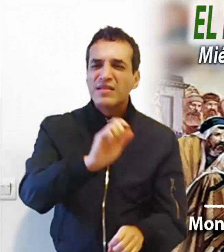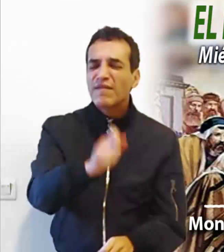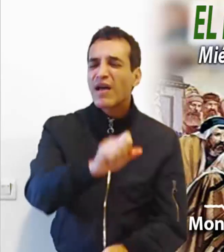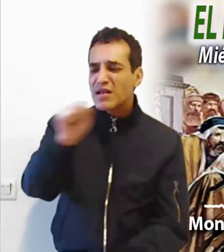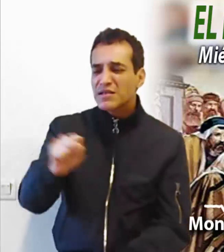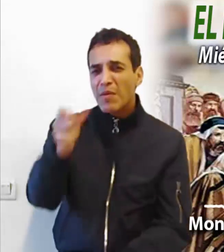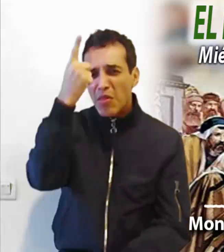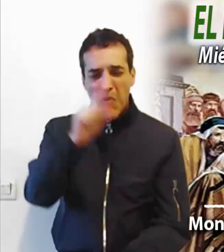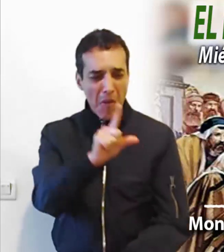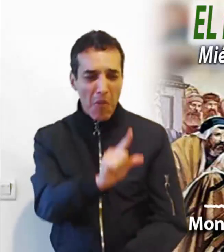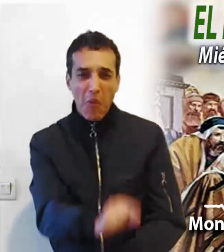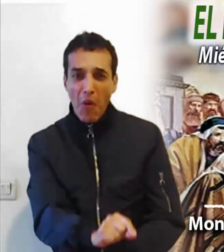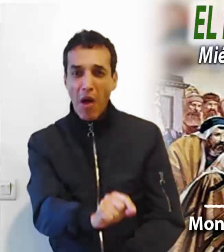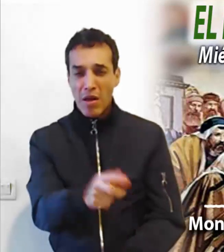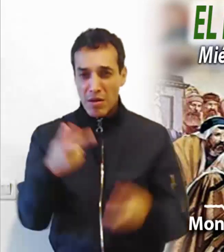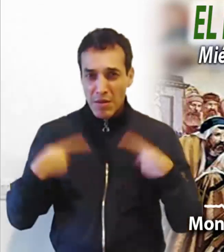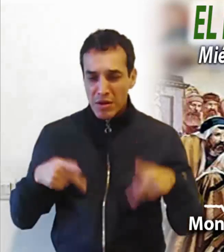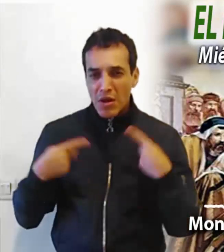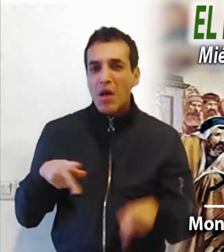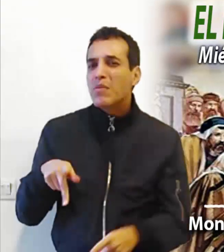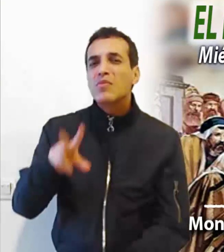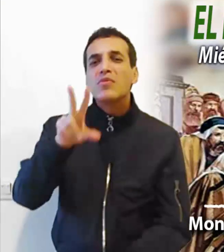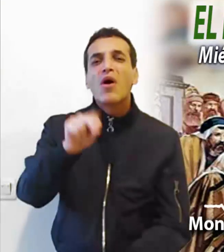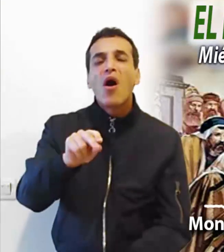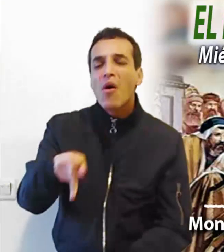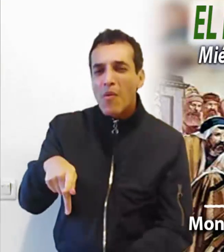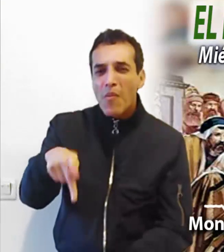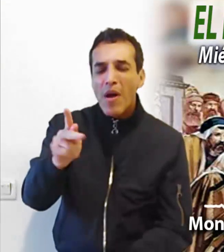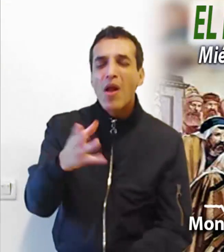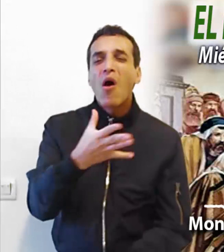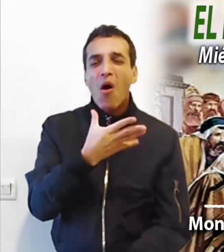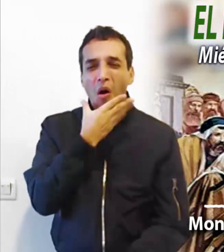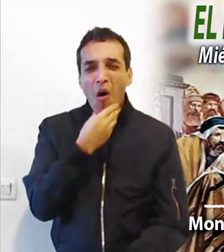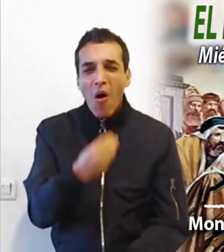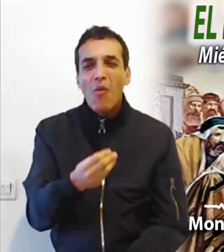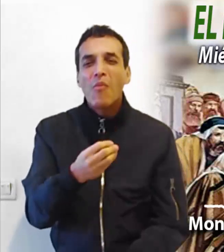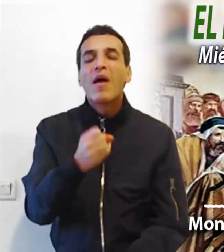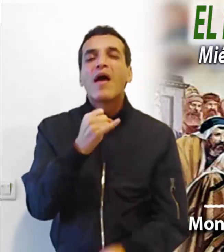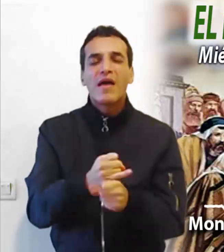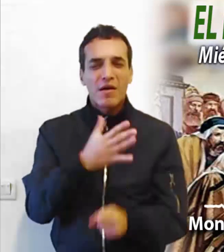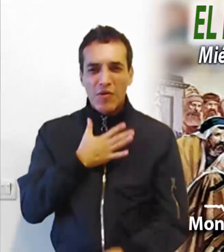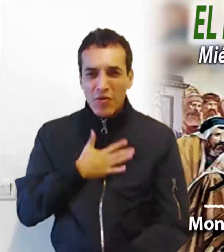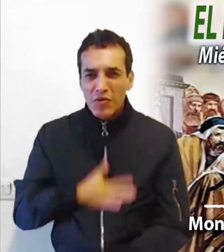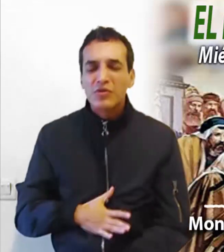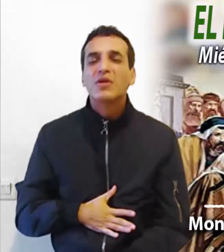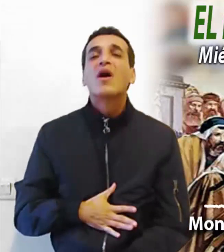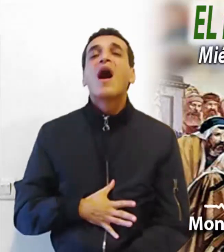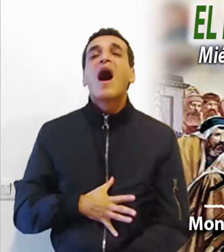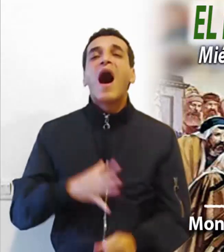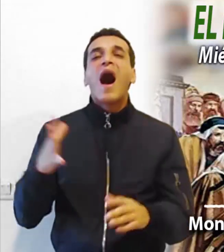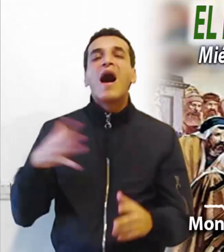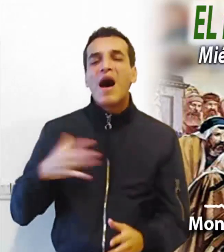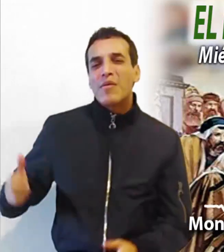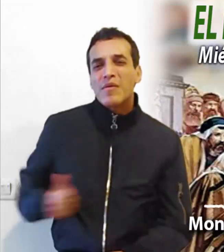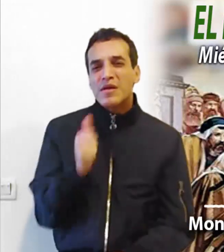al hombre, sino que los hombres injustos han hecho de una ley de liberación una